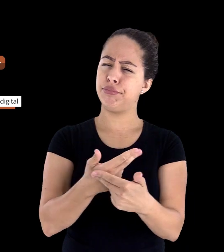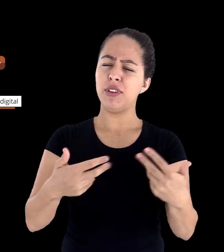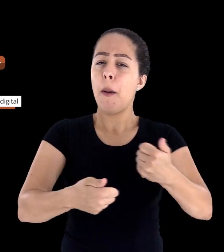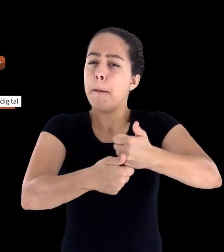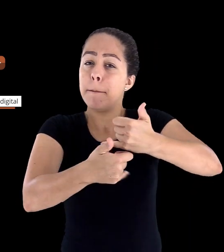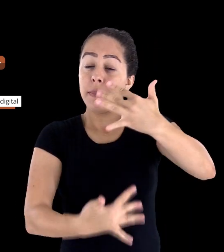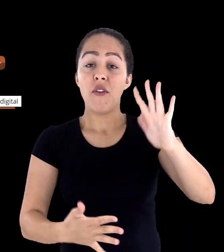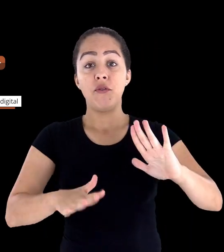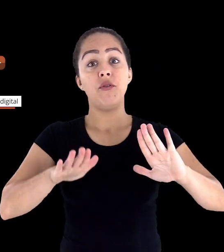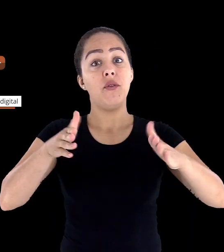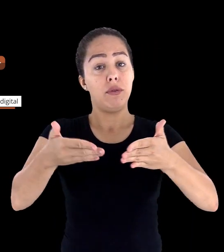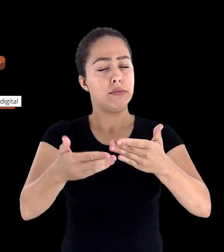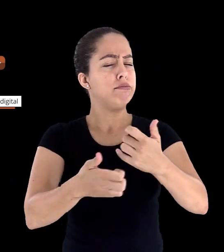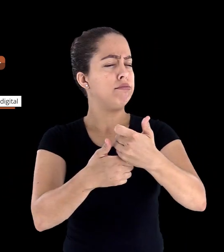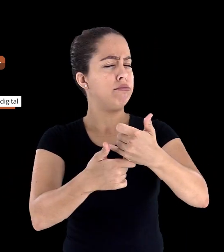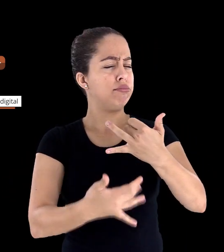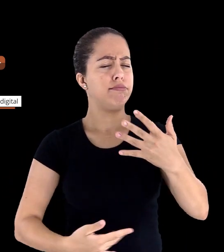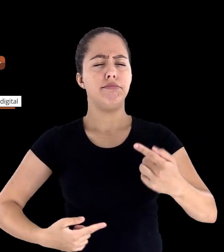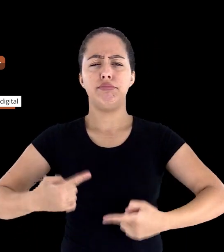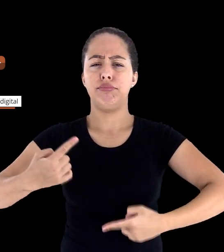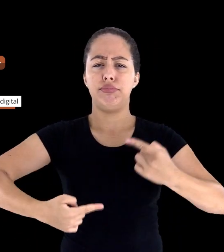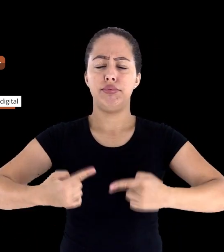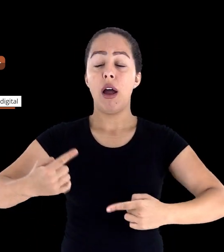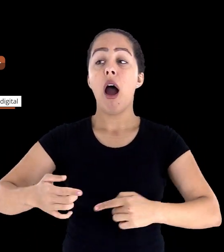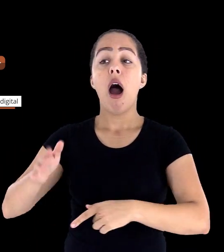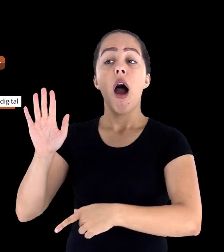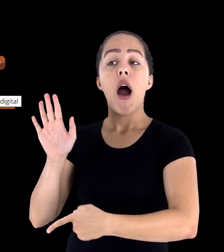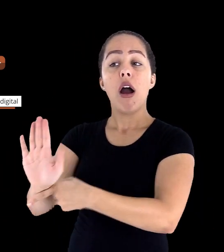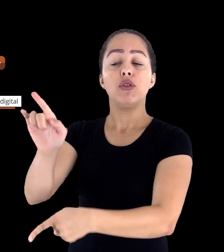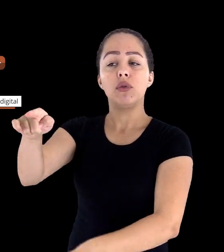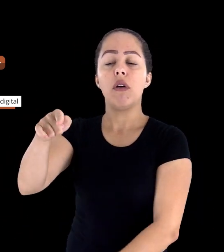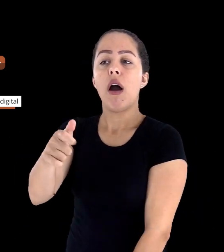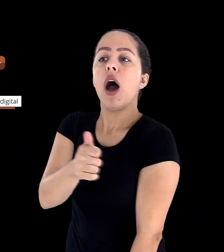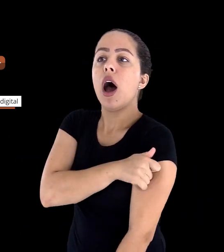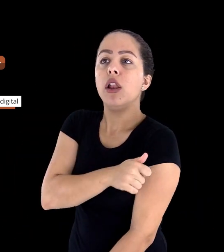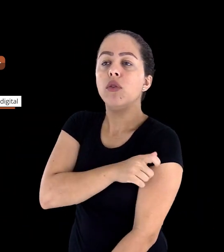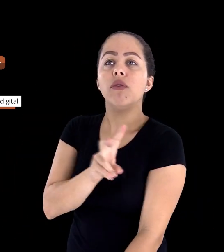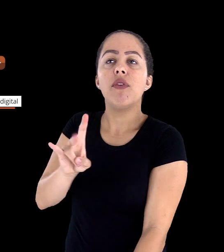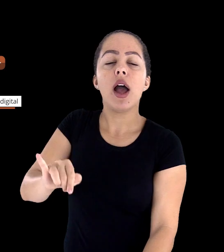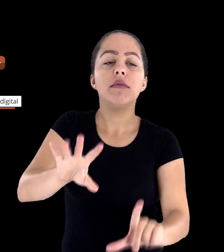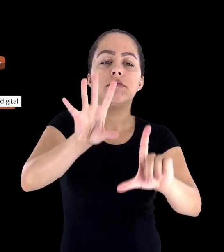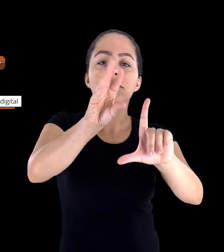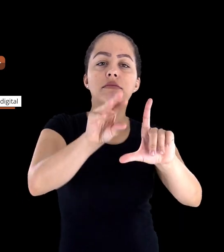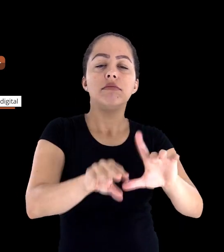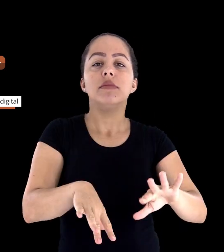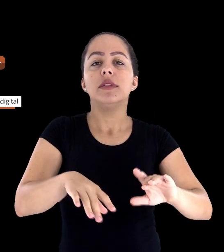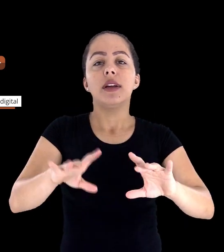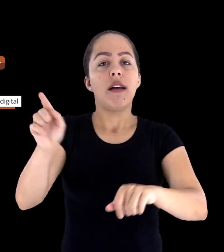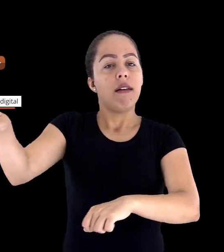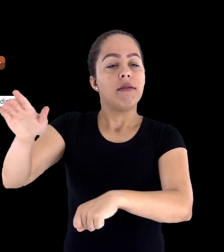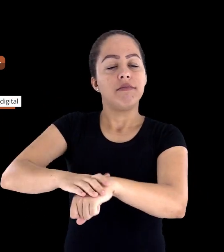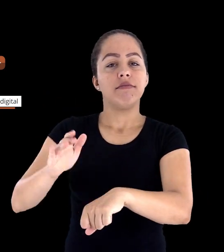enfim, ajudar o estudante a construir a sua autonomia, principalmente no uso dos recursos tecnológicos.